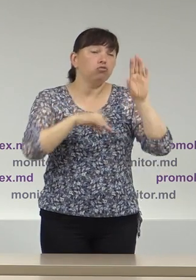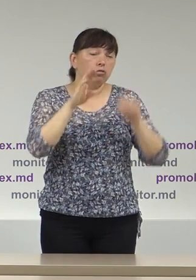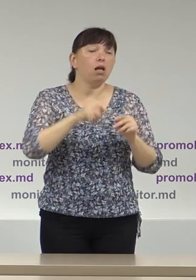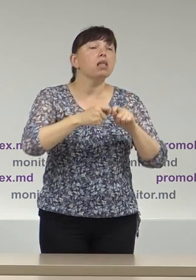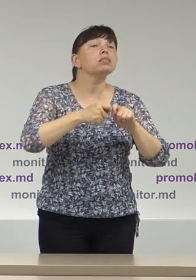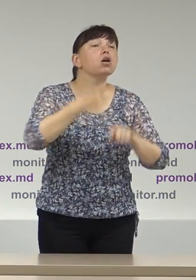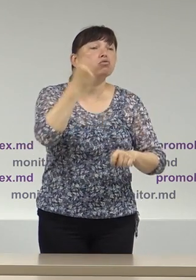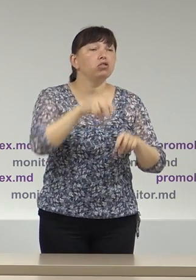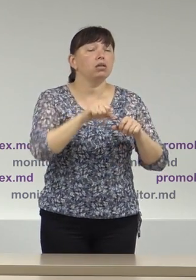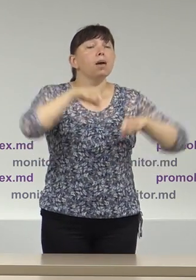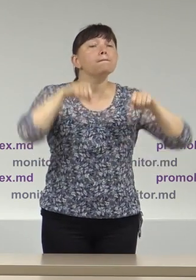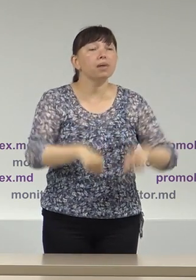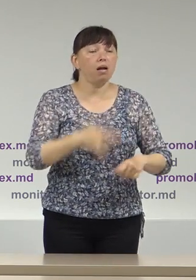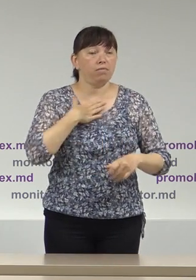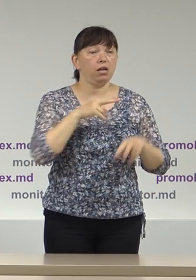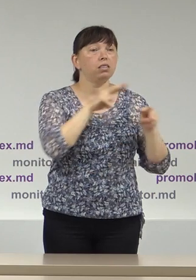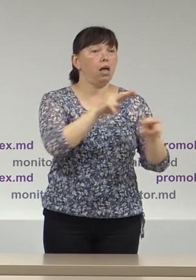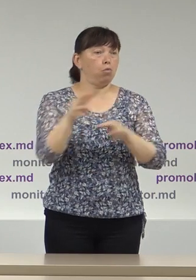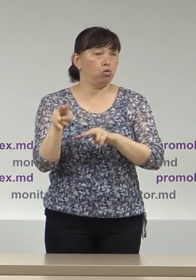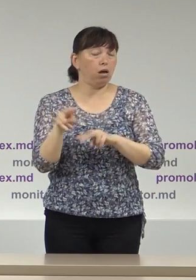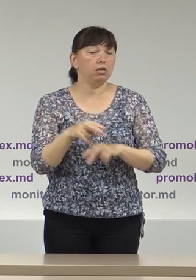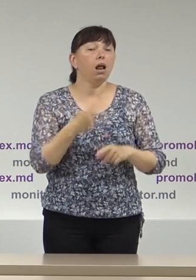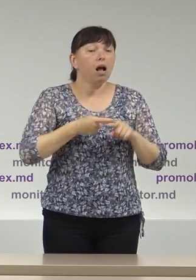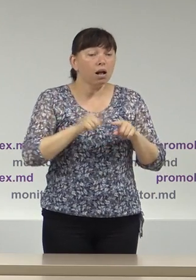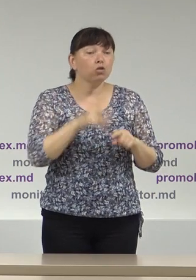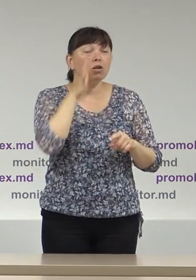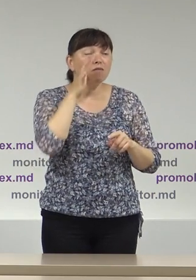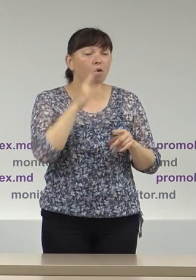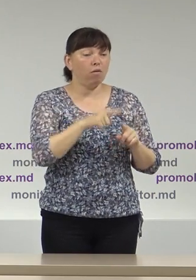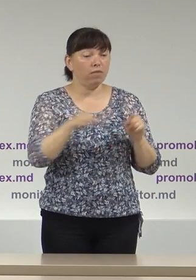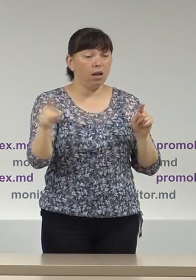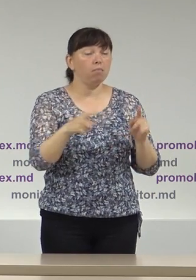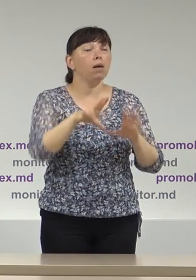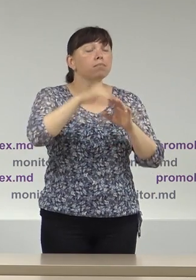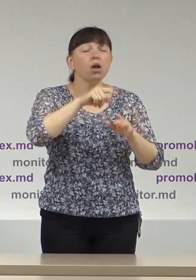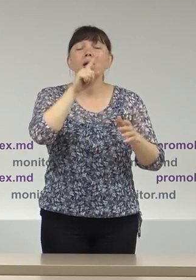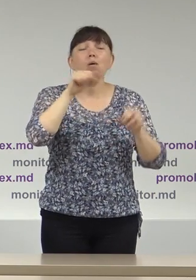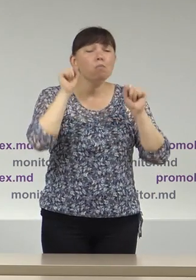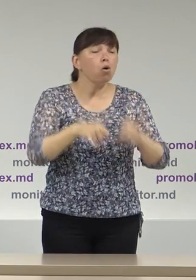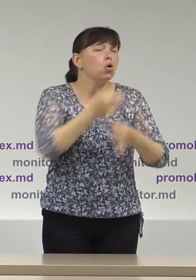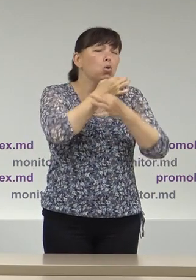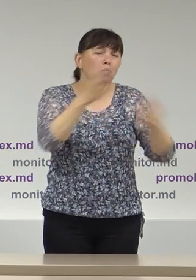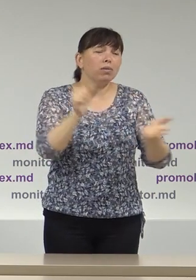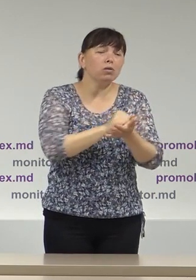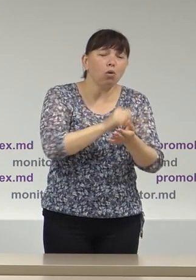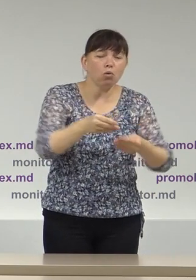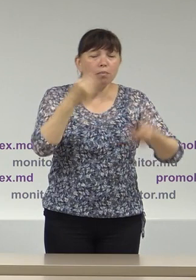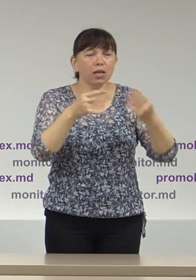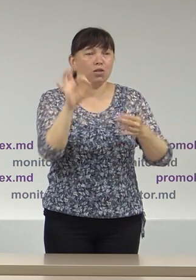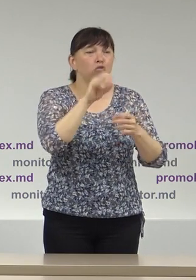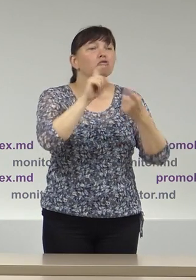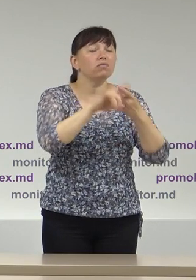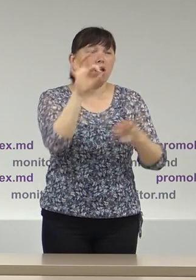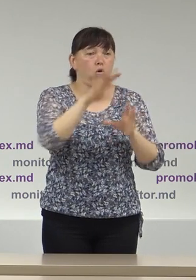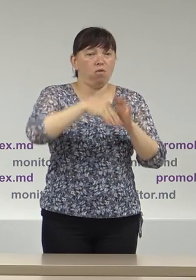observatorilor care în perioada campaniei electorale trebuie să aibă acces la toate materialele cu caracter electoral